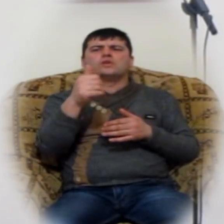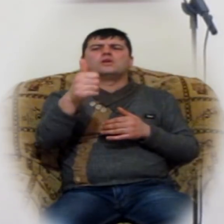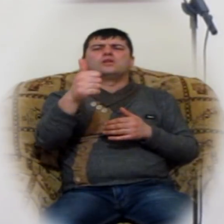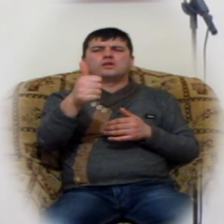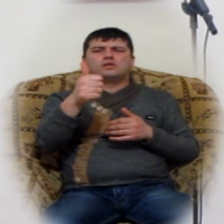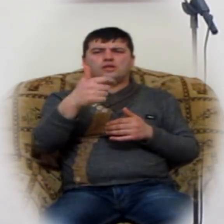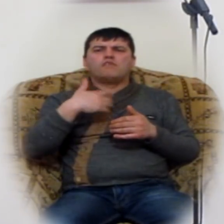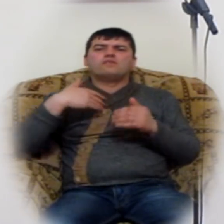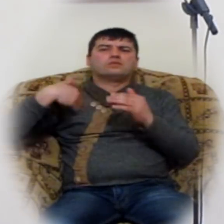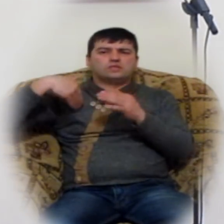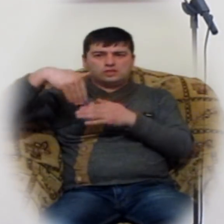ս գնամ,